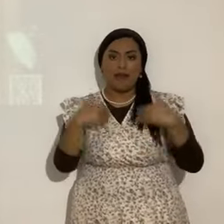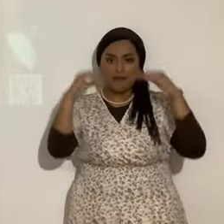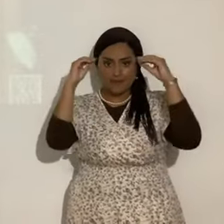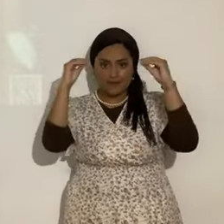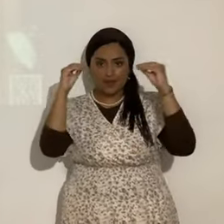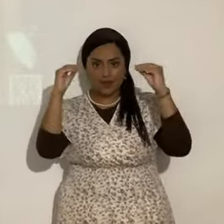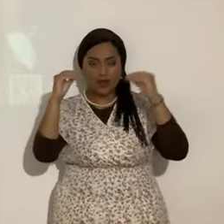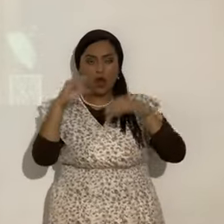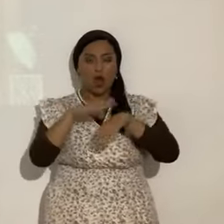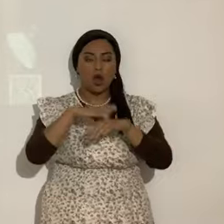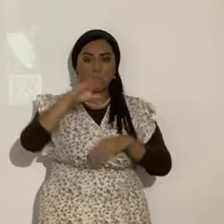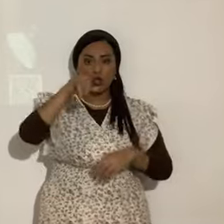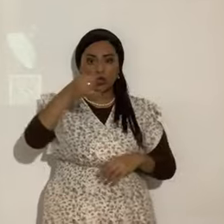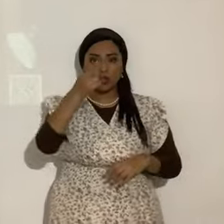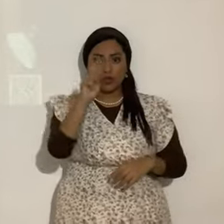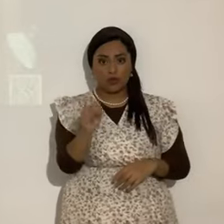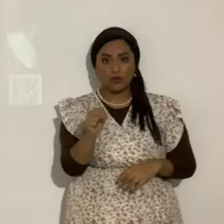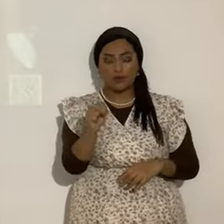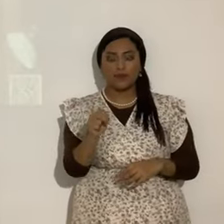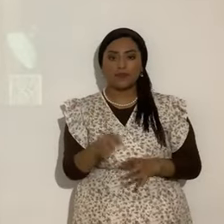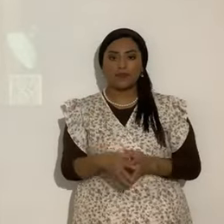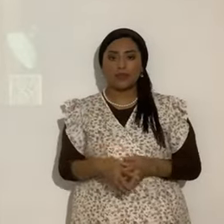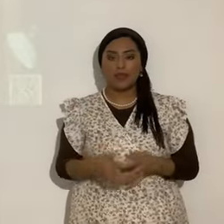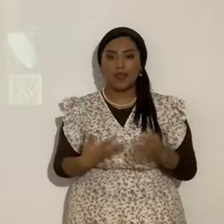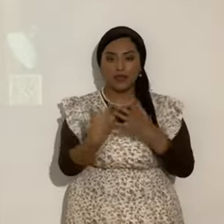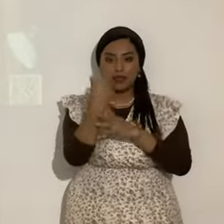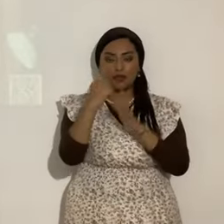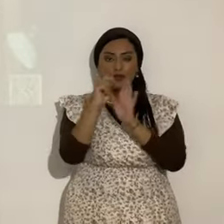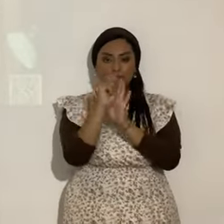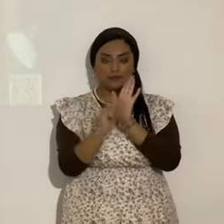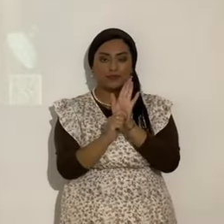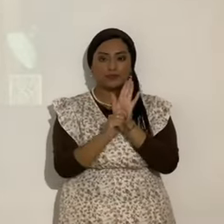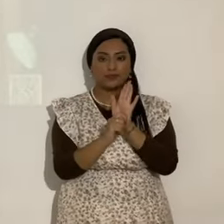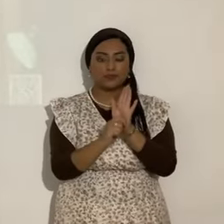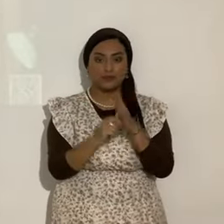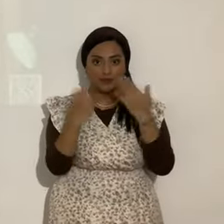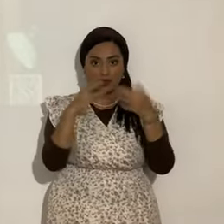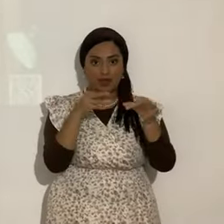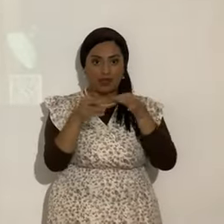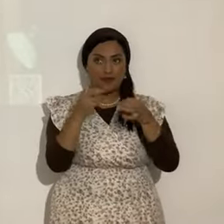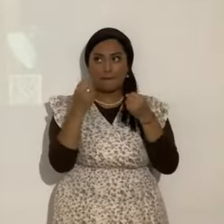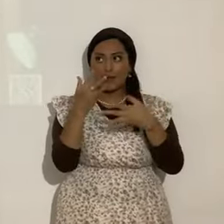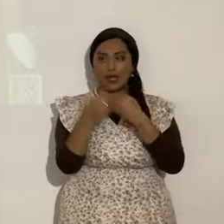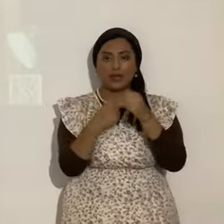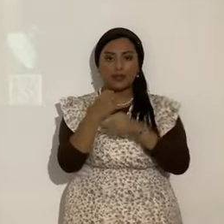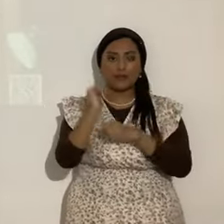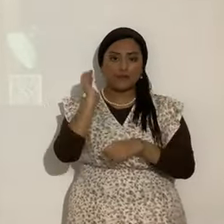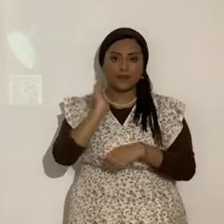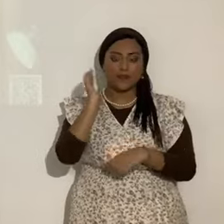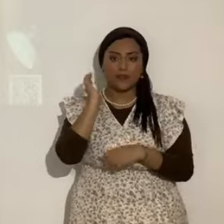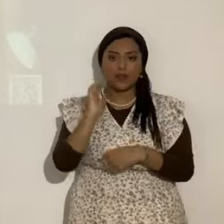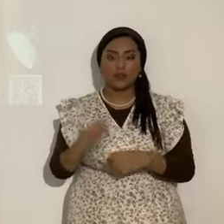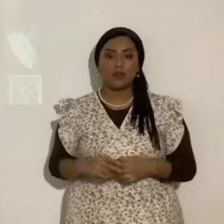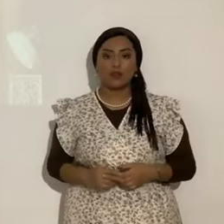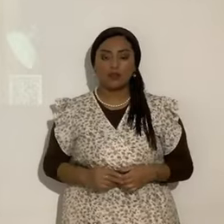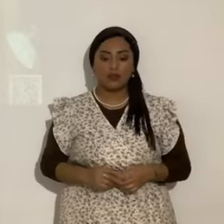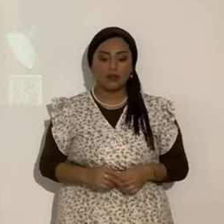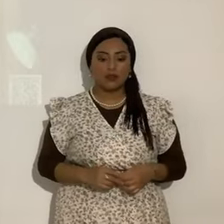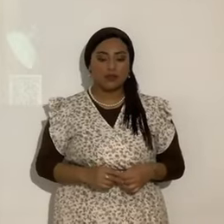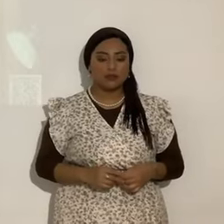el evangelio de Juan. Las nuevas buenas de salvación de Juan. Esto ya está ministrado desde hace muchos años. Y así. Y